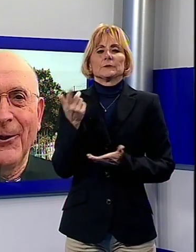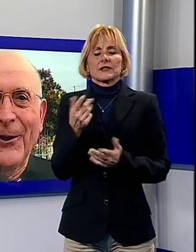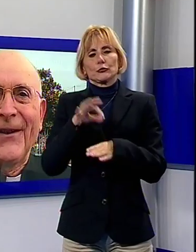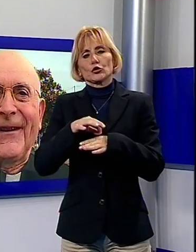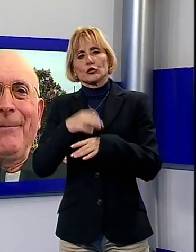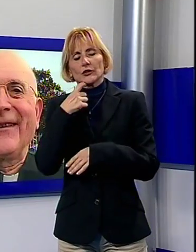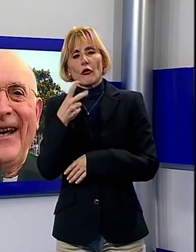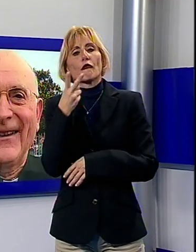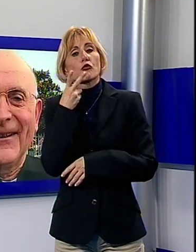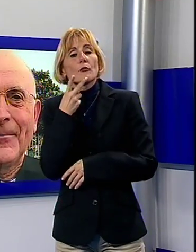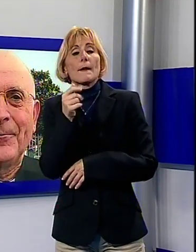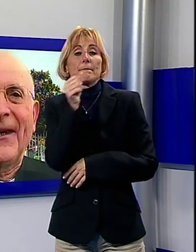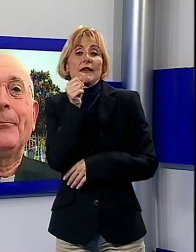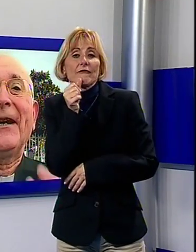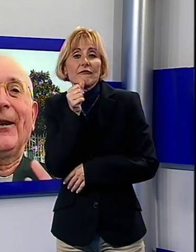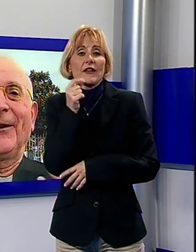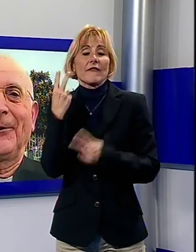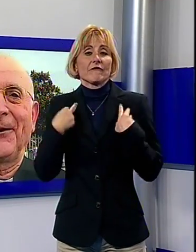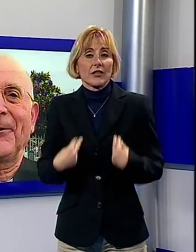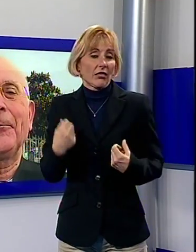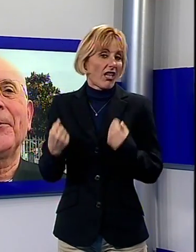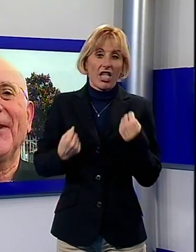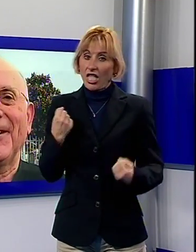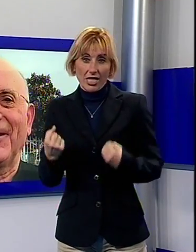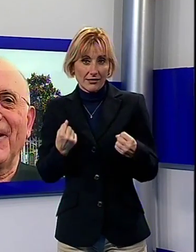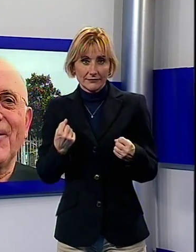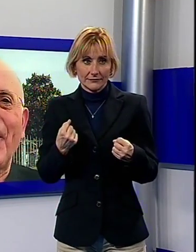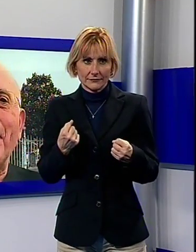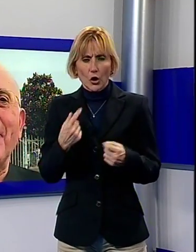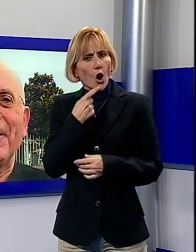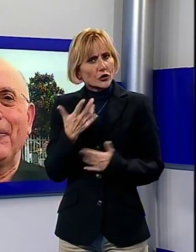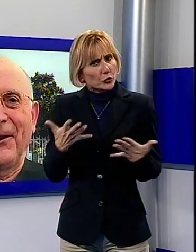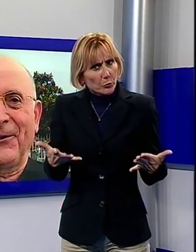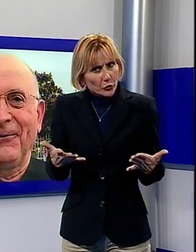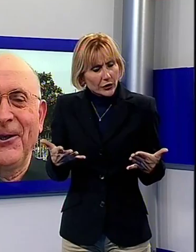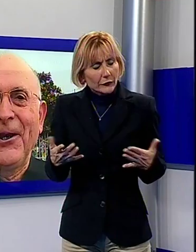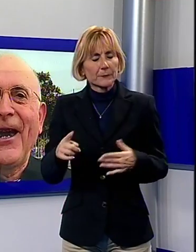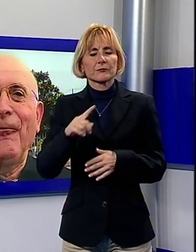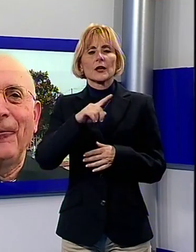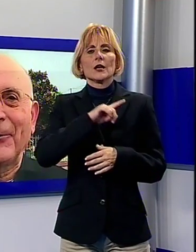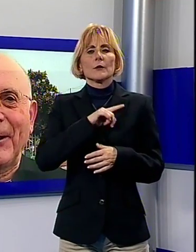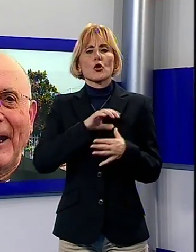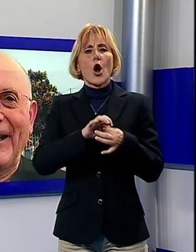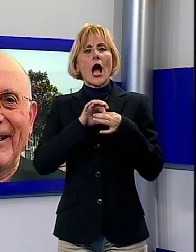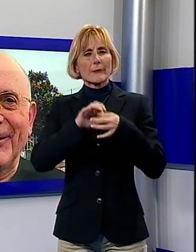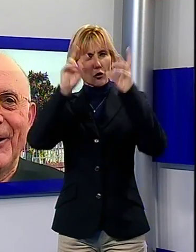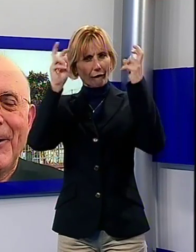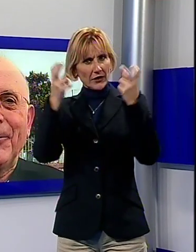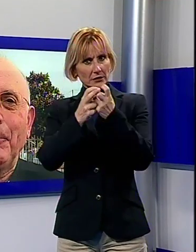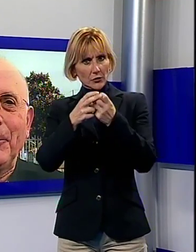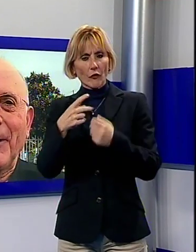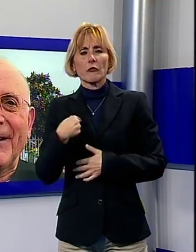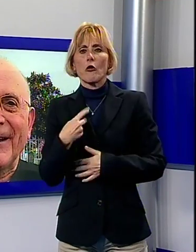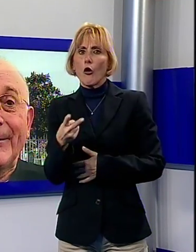pochino strapazzata. Perché ho detto questo? Sentite, c'è un mio amico Vescovo, è un fumatore incallito.